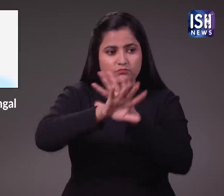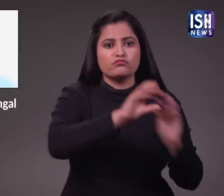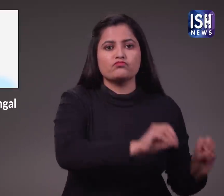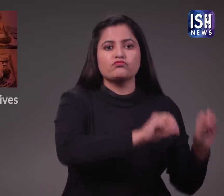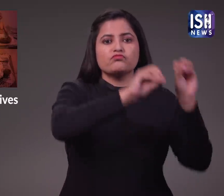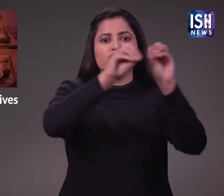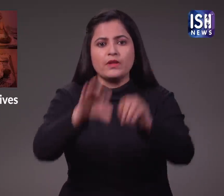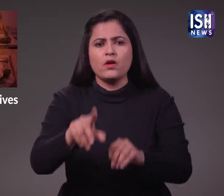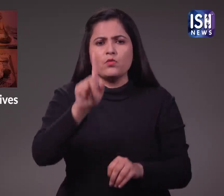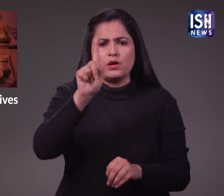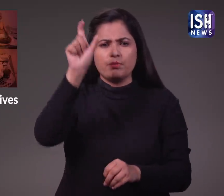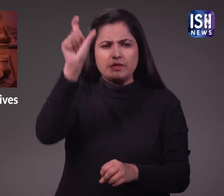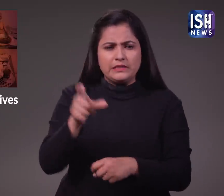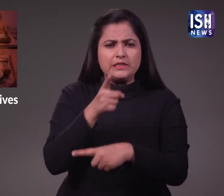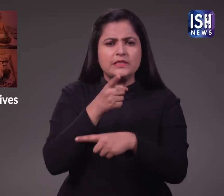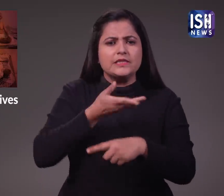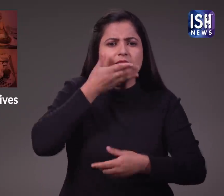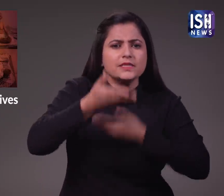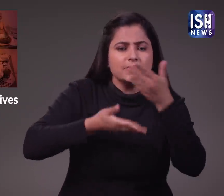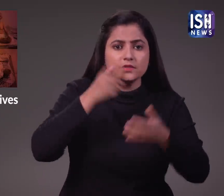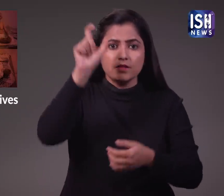उमकारनन्द गोस्वामी के आश्रम लाया गया